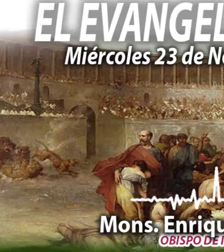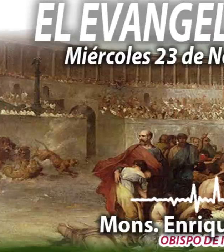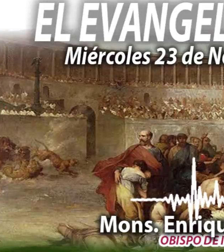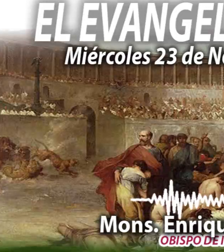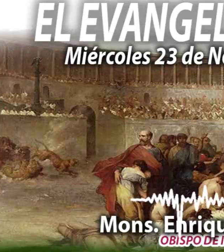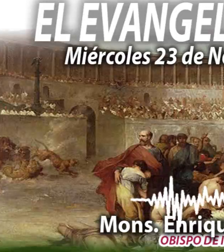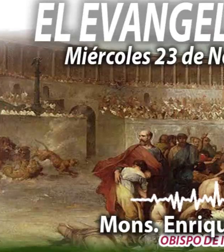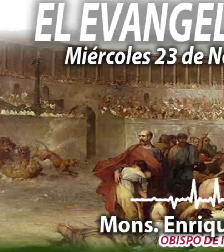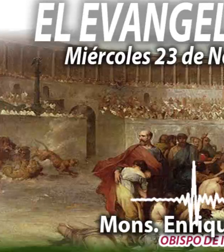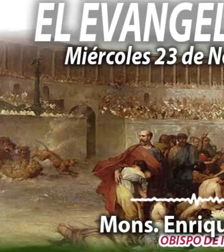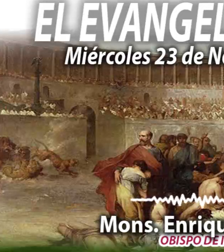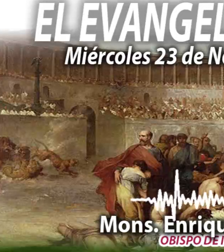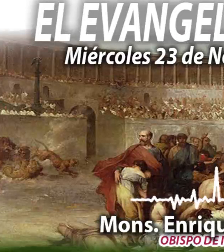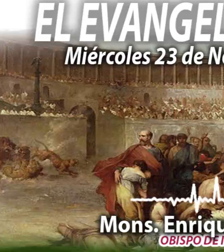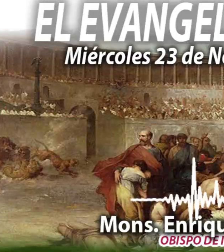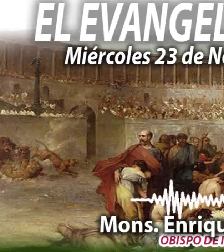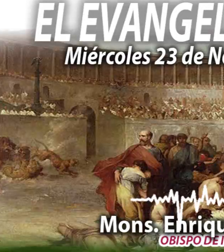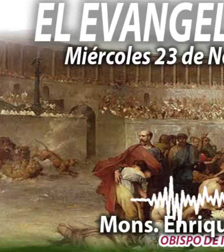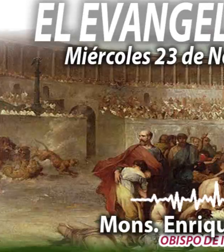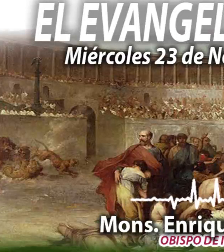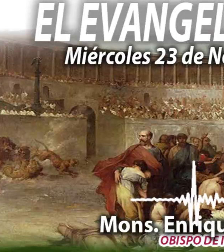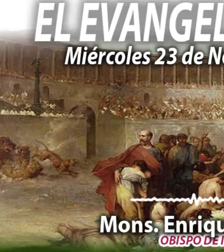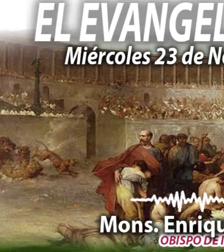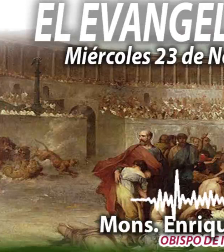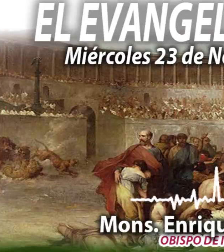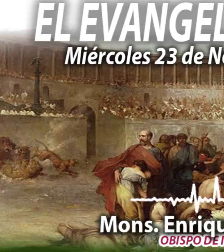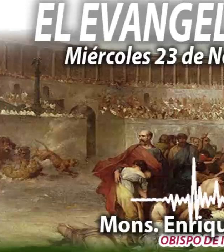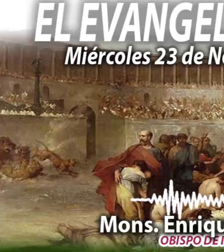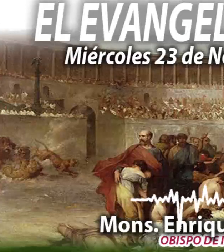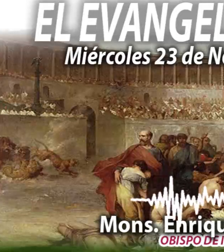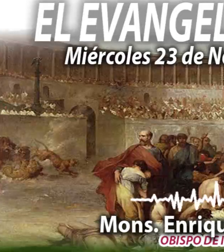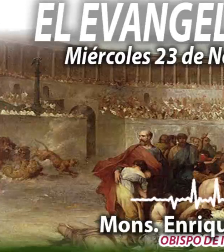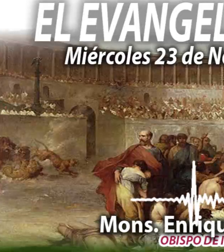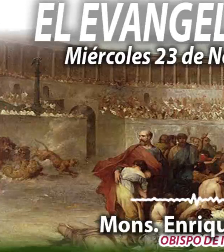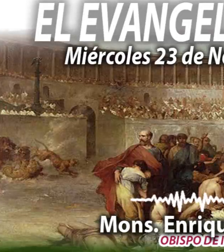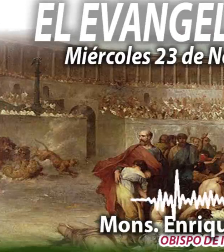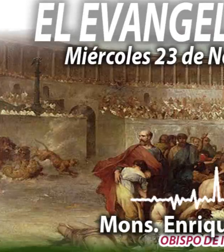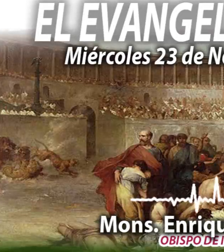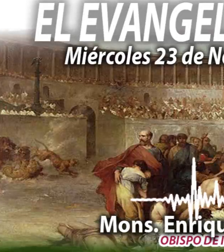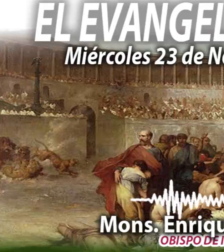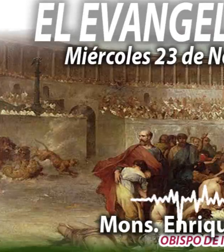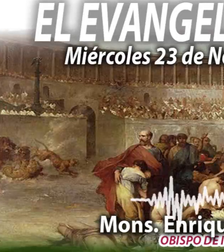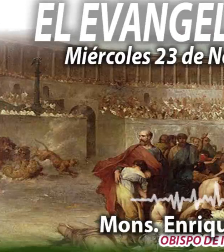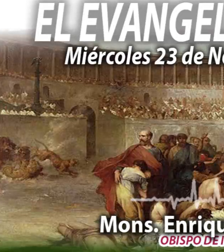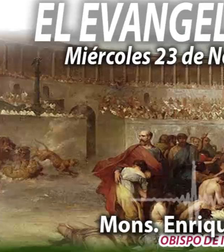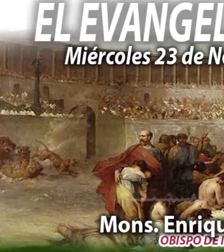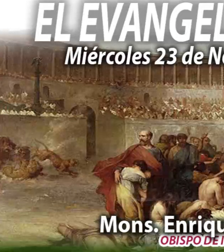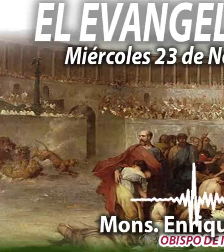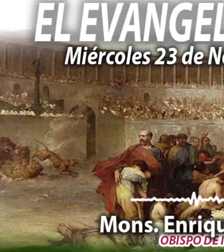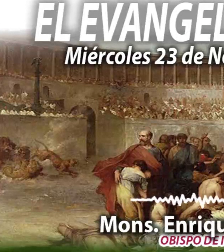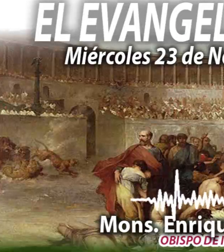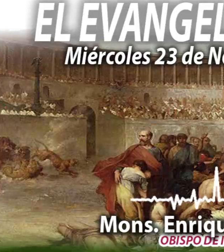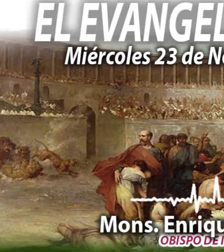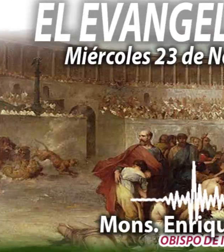El Evangelio del Día, en voz de Monseñor Enrique Díaz, a través de Radio María, Voz de